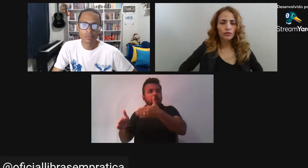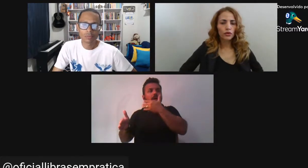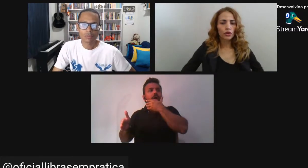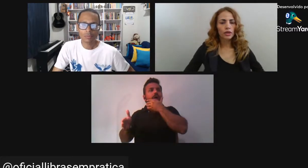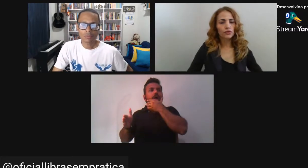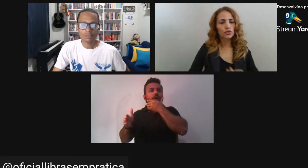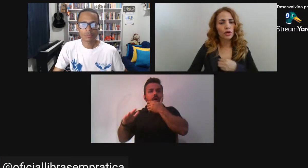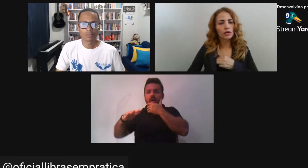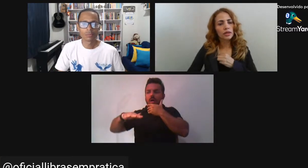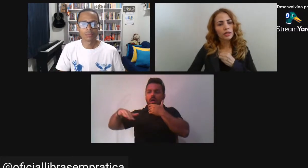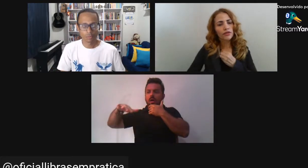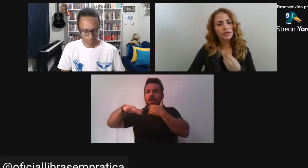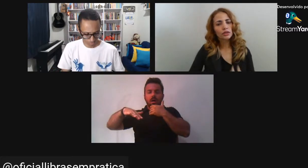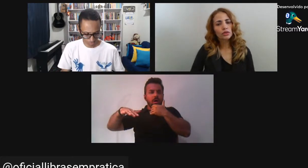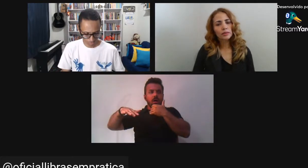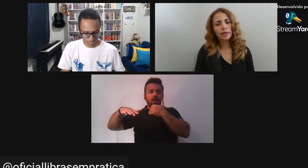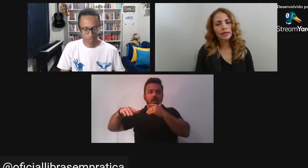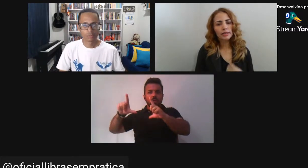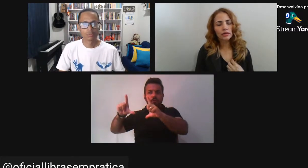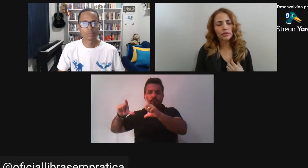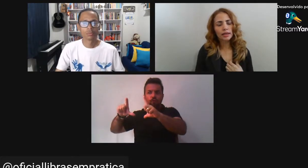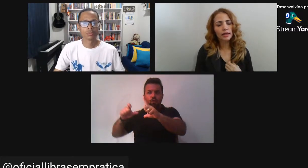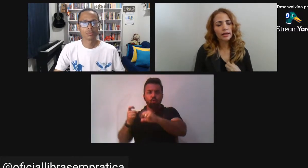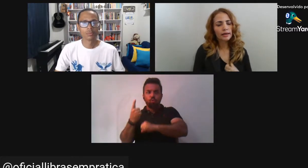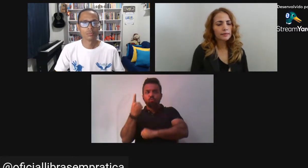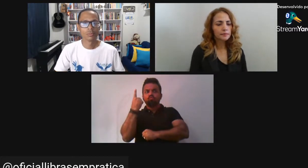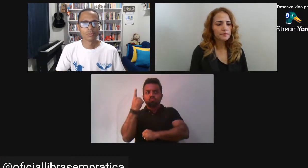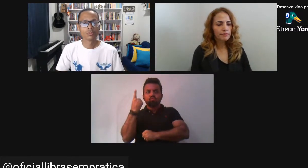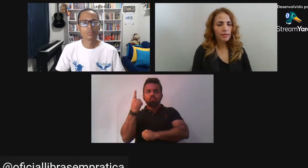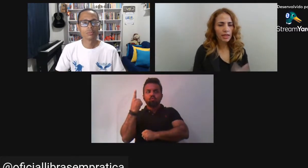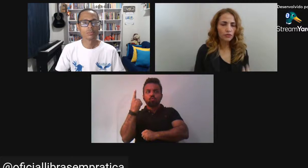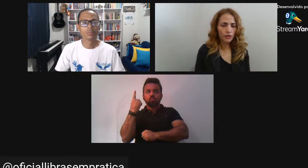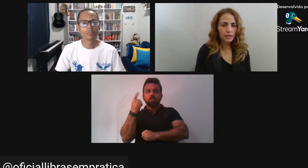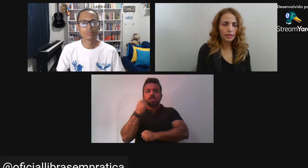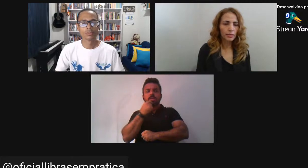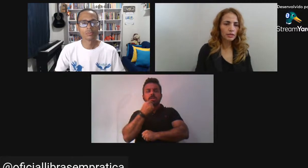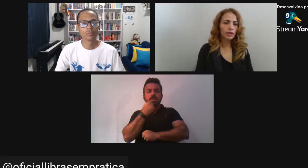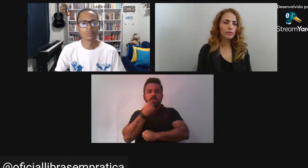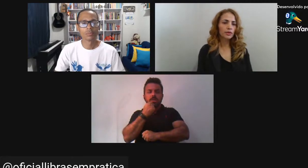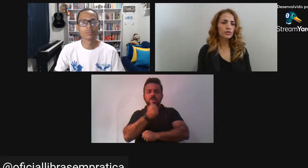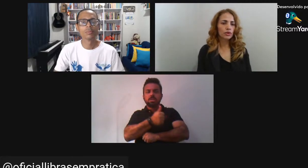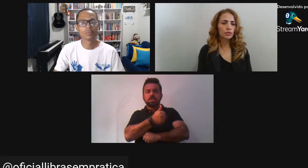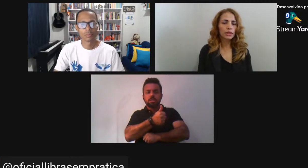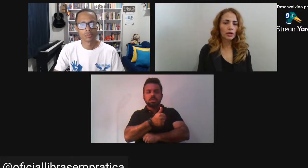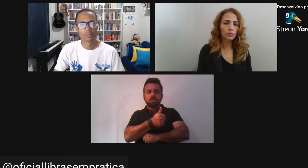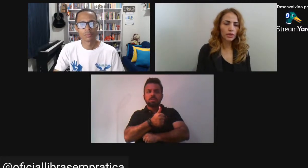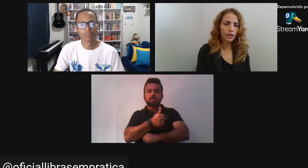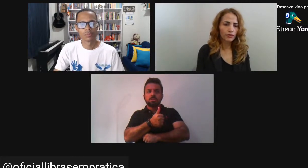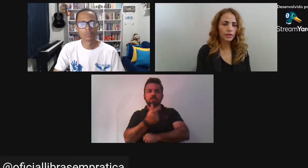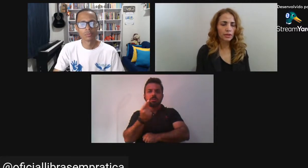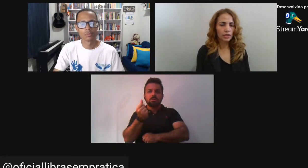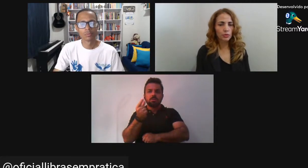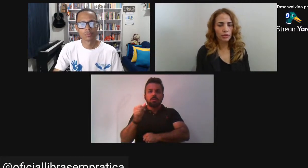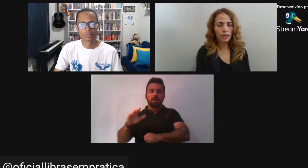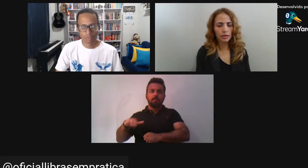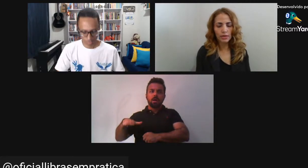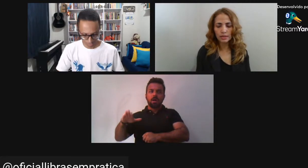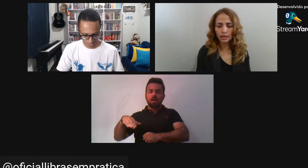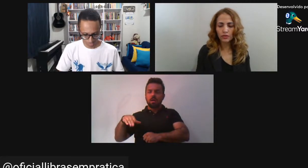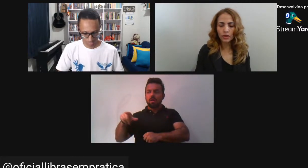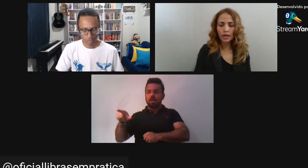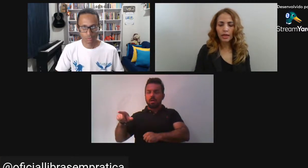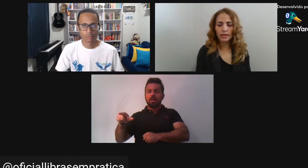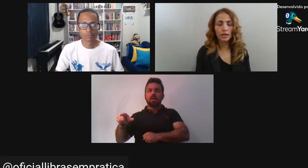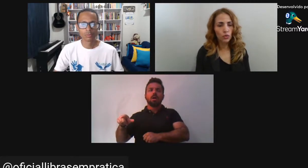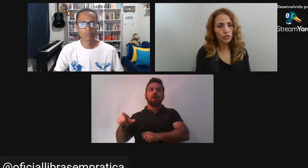Um fotógrafo só Que facilitou também A questão da Questão financeira mesmo Eu escolhi o Militão Porque havia A disponibilidade do